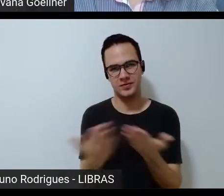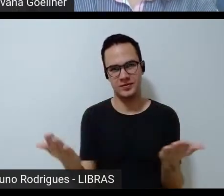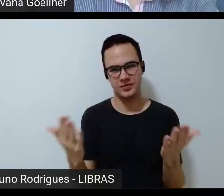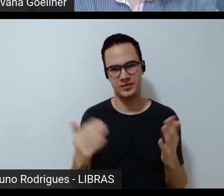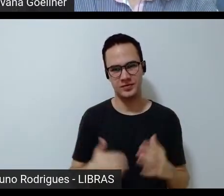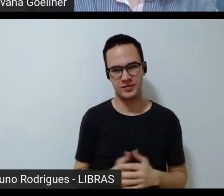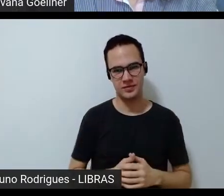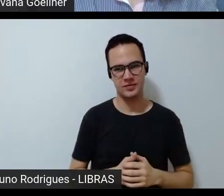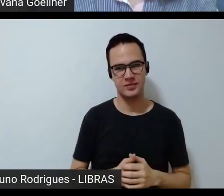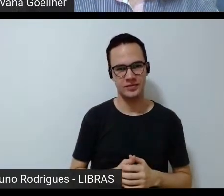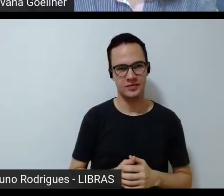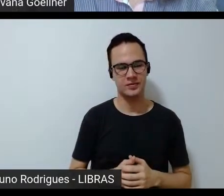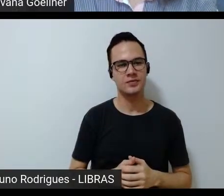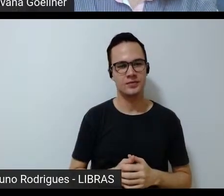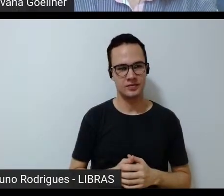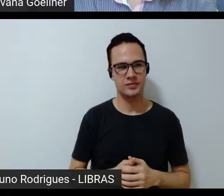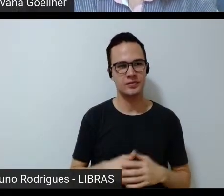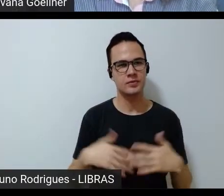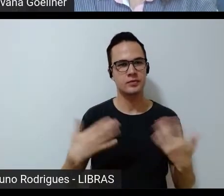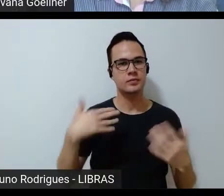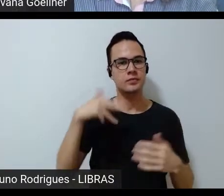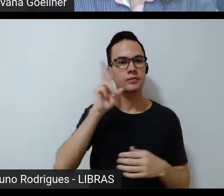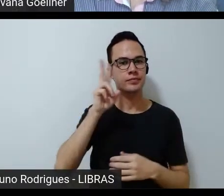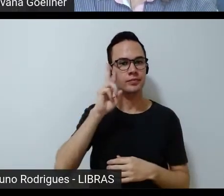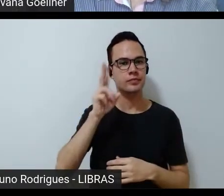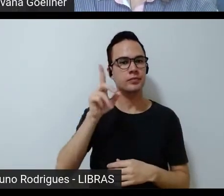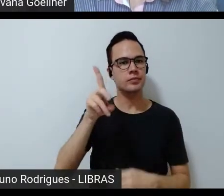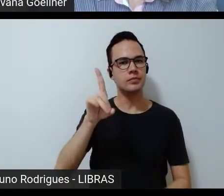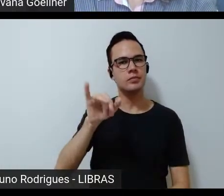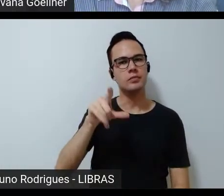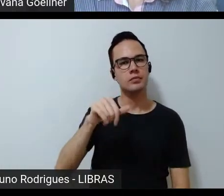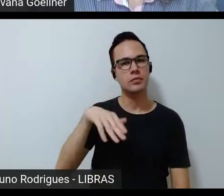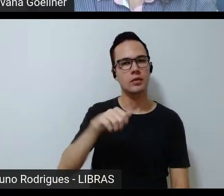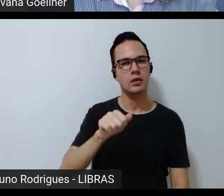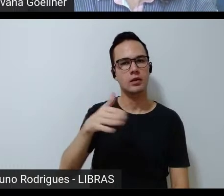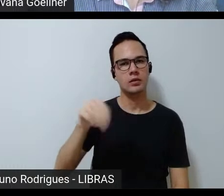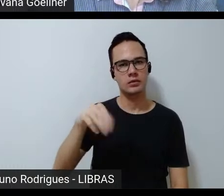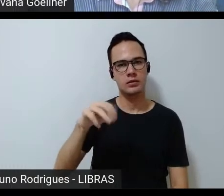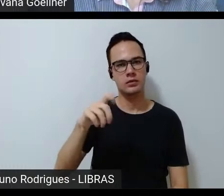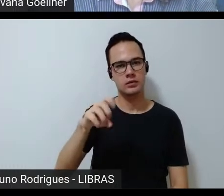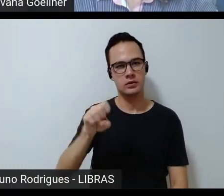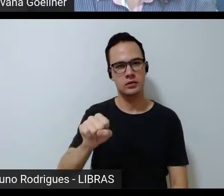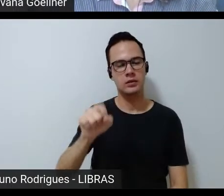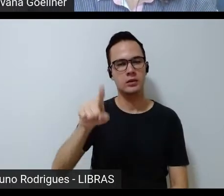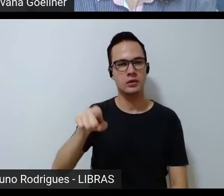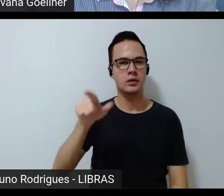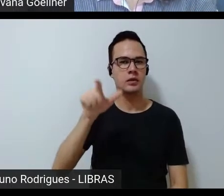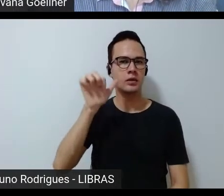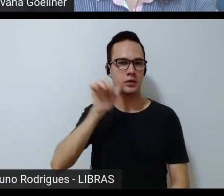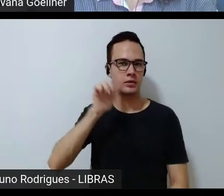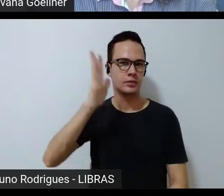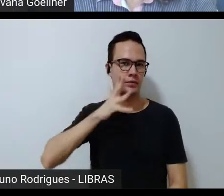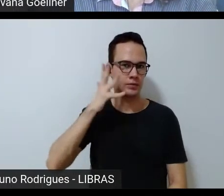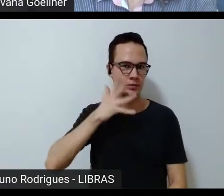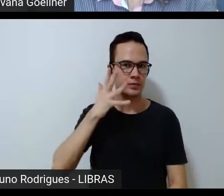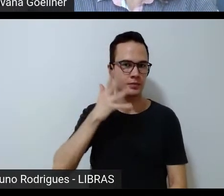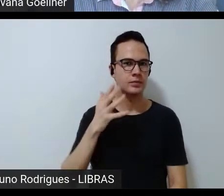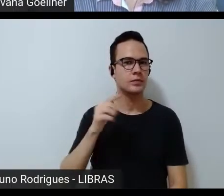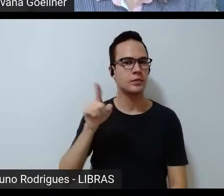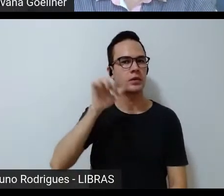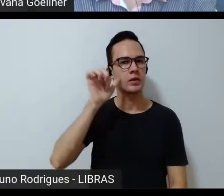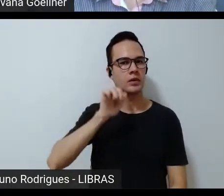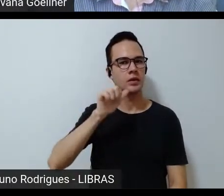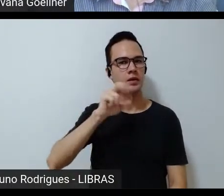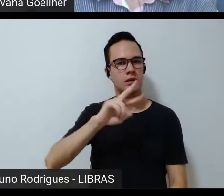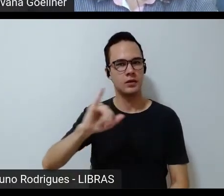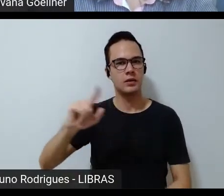obrigada então só lembrar Dilma Mendes que a gente fez referência aqui é uma das nossas palestrantes uma mulher que vai falar